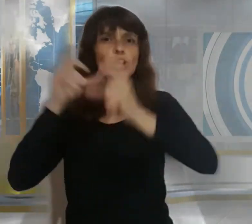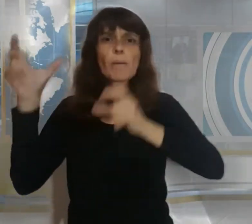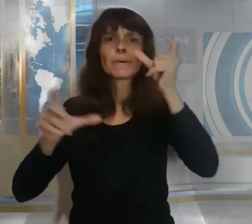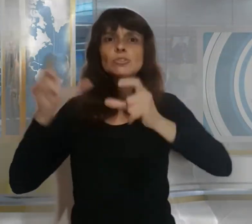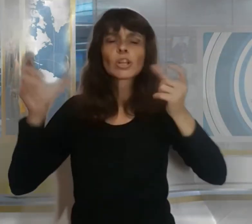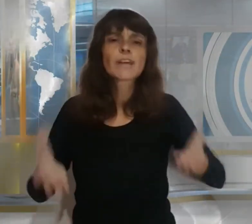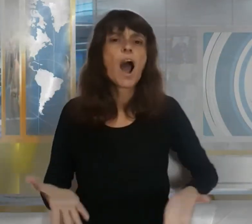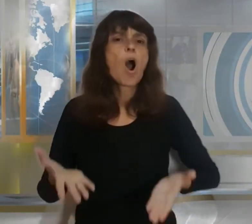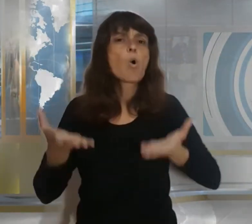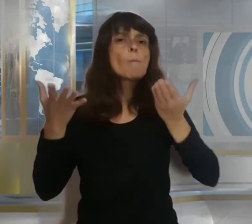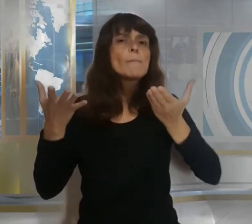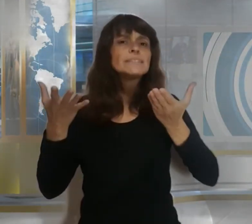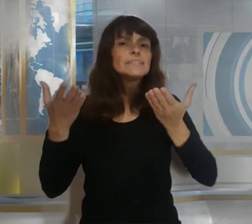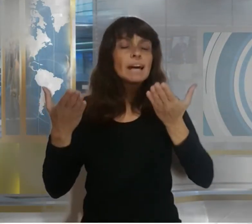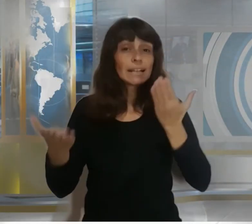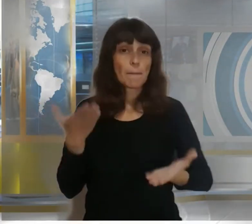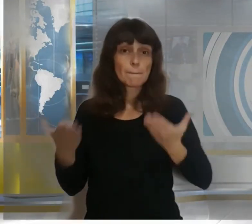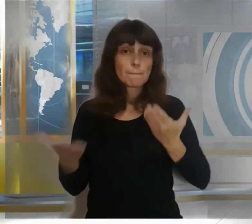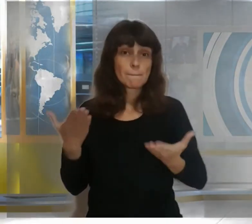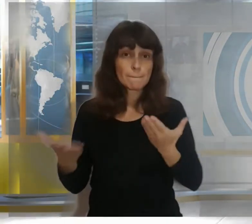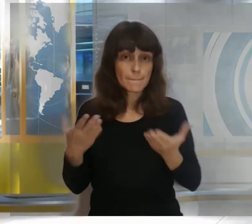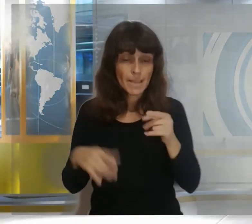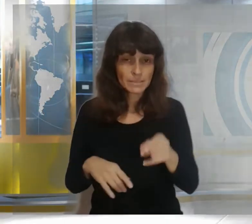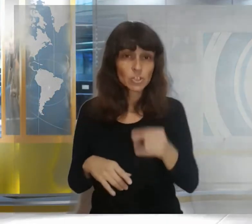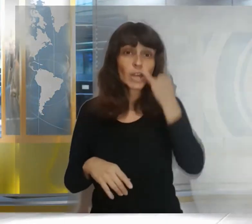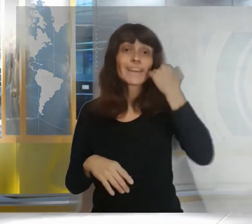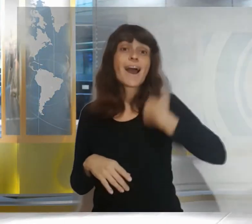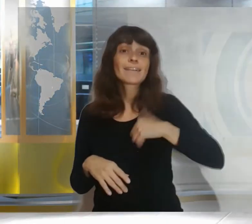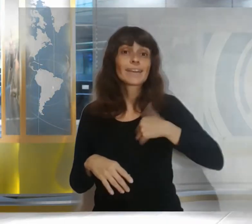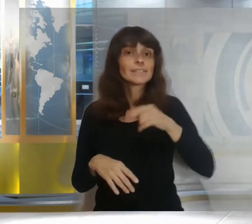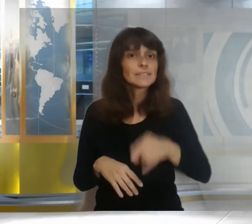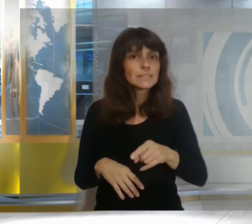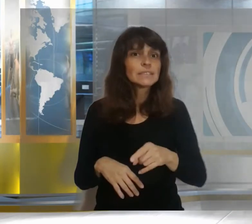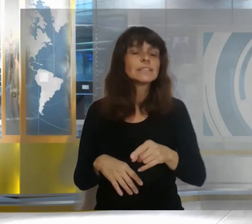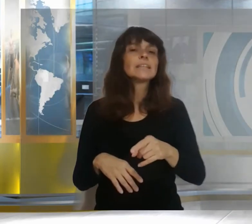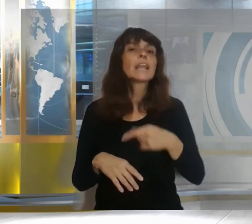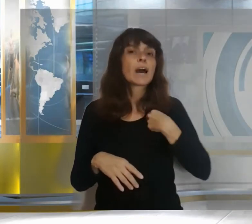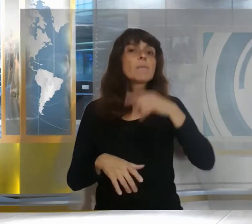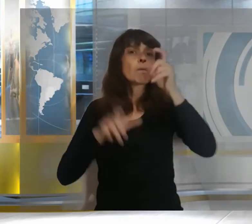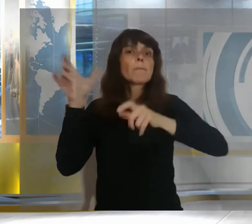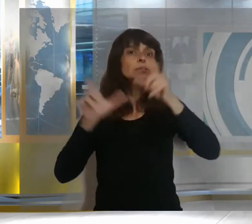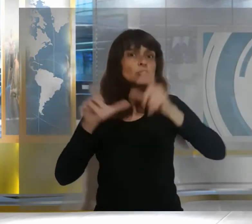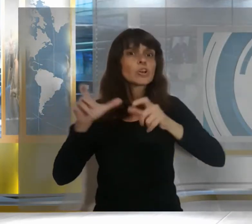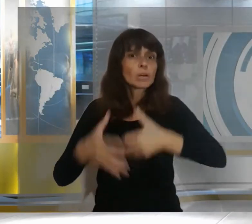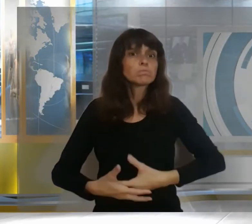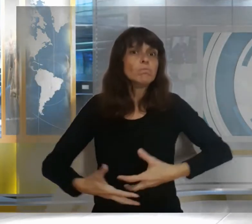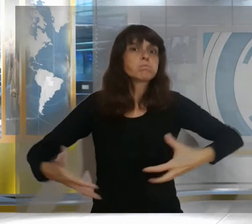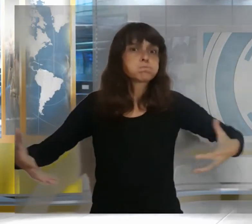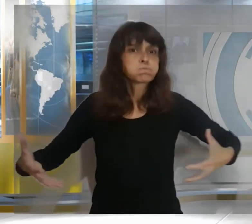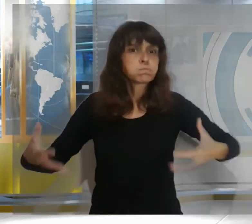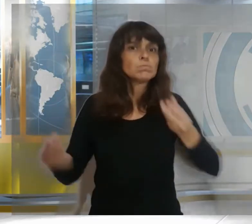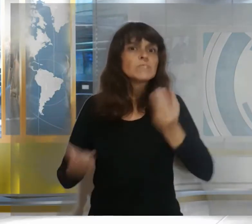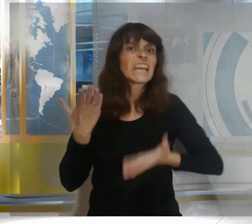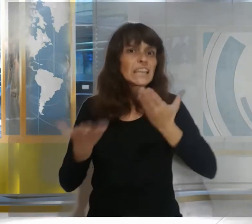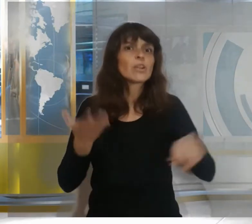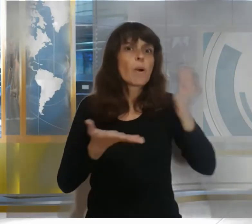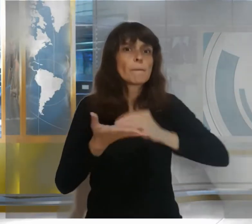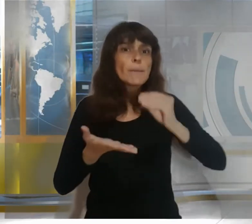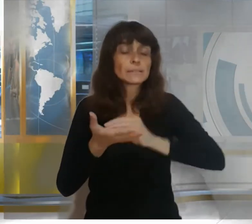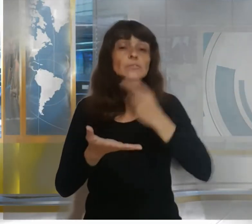aumentaran de peso y argentina es uno de los países donde la gente ganó más kilos un sondeo realizado entre